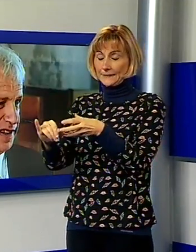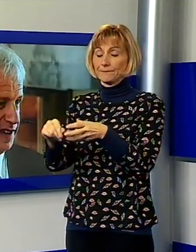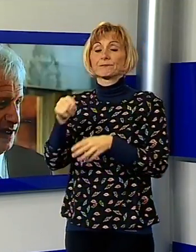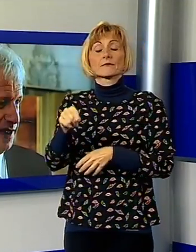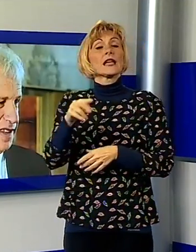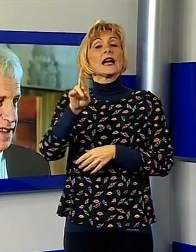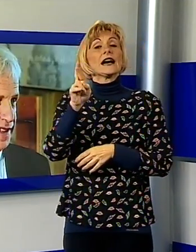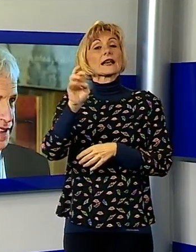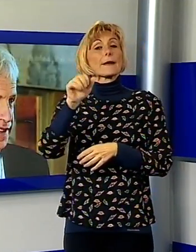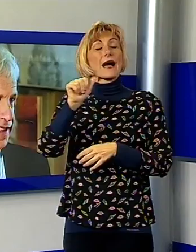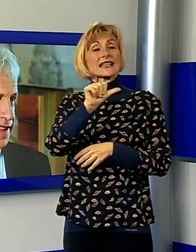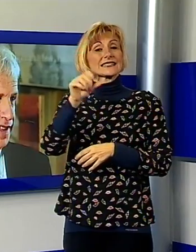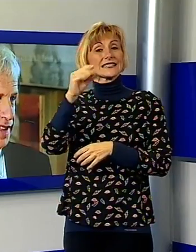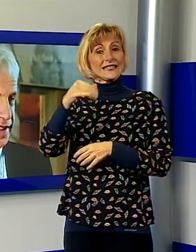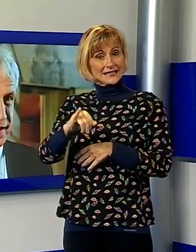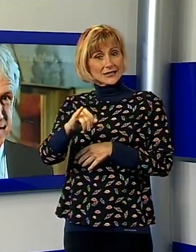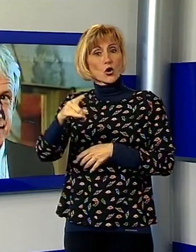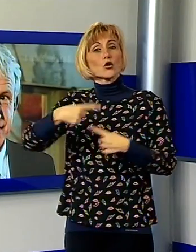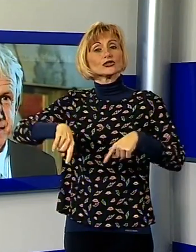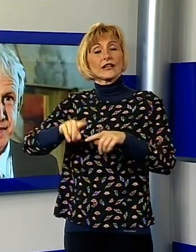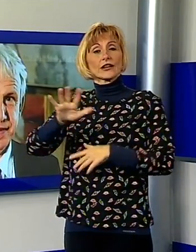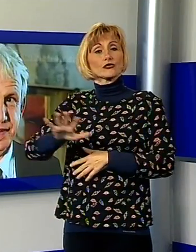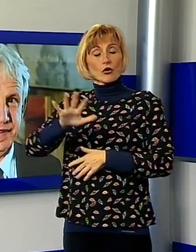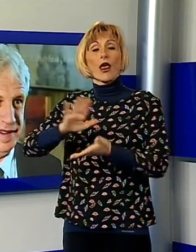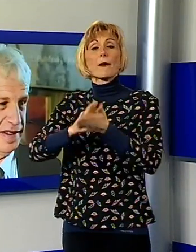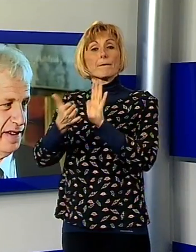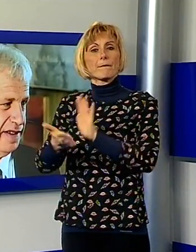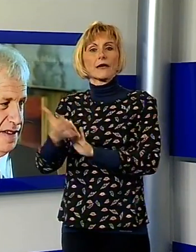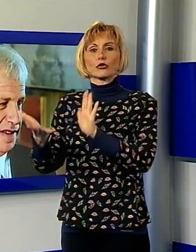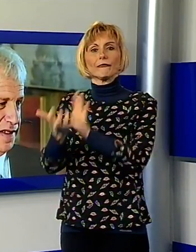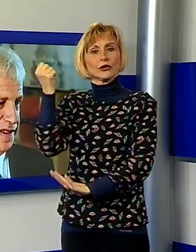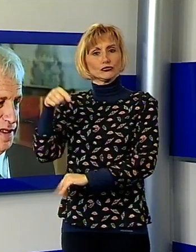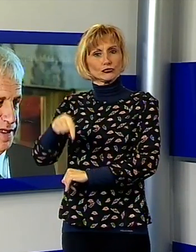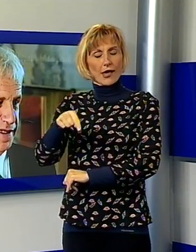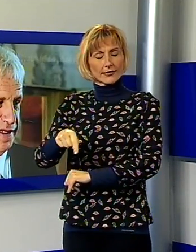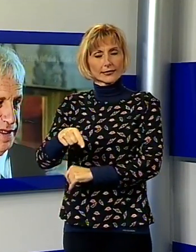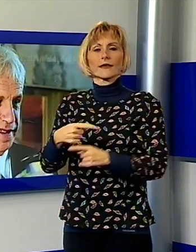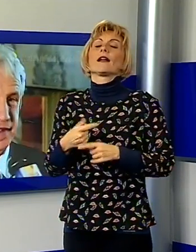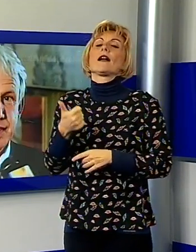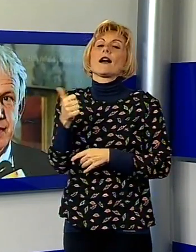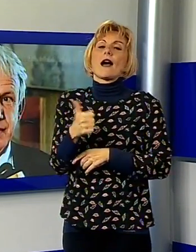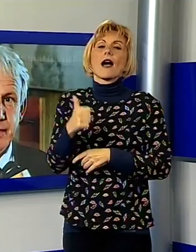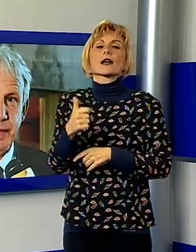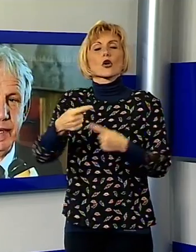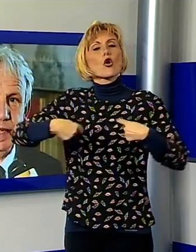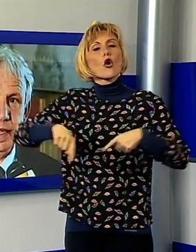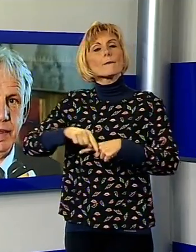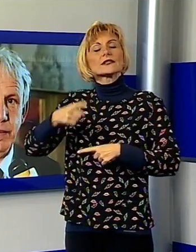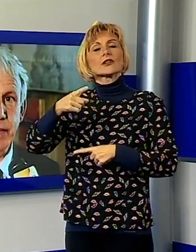sottolinea che un patto di questo tipo sarebbe quello vincente ed è anche l'obiettivo che si è posto il commissario del partito Stefano Bruzzesi.